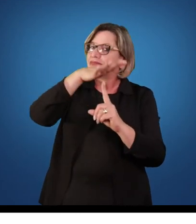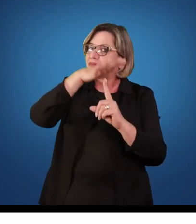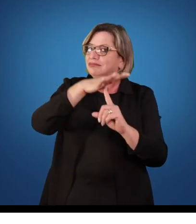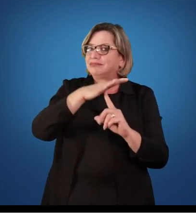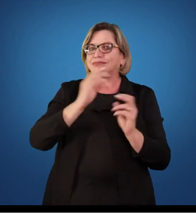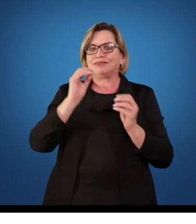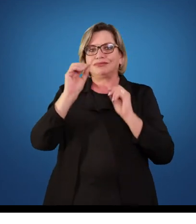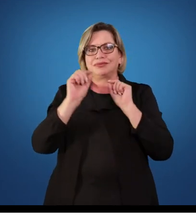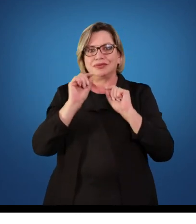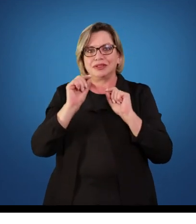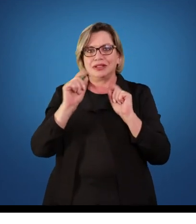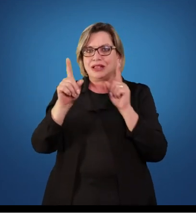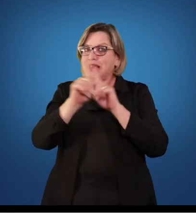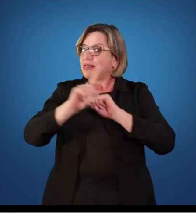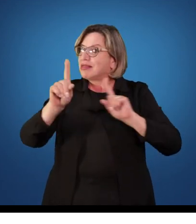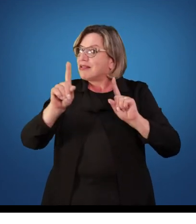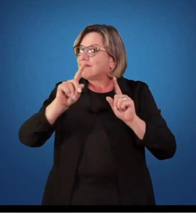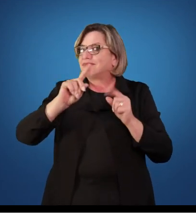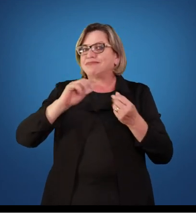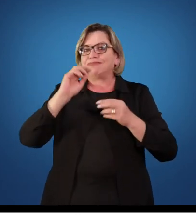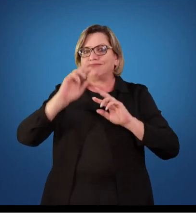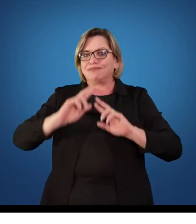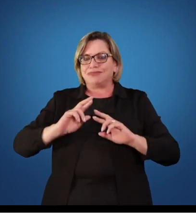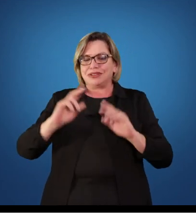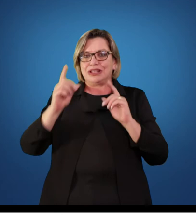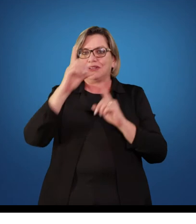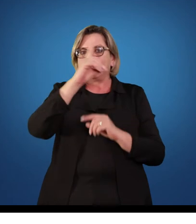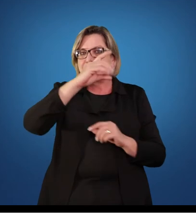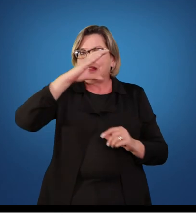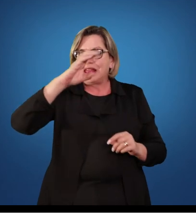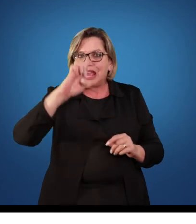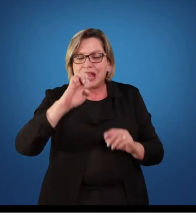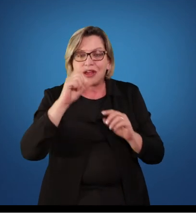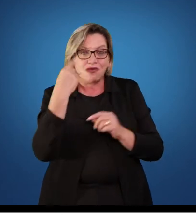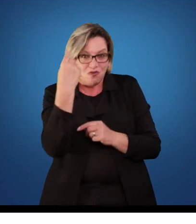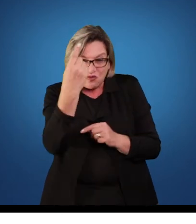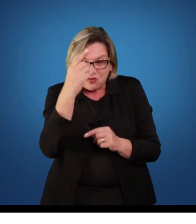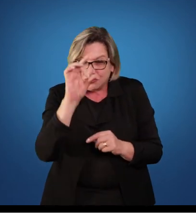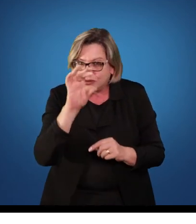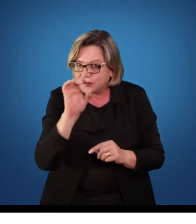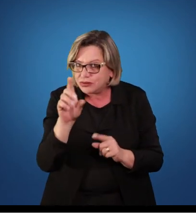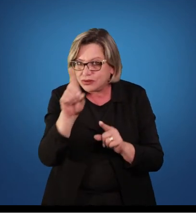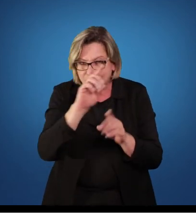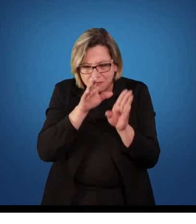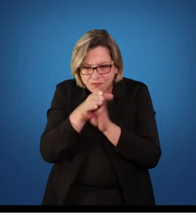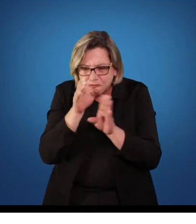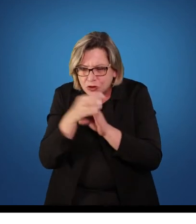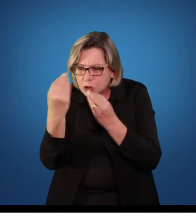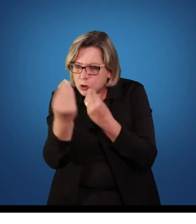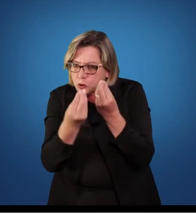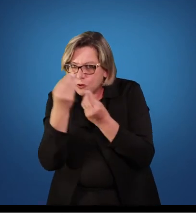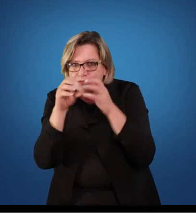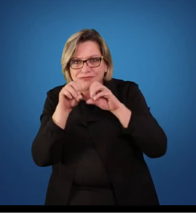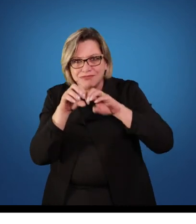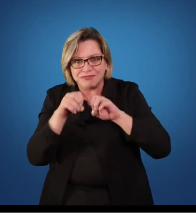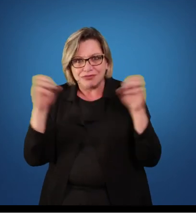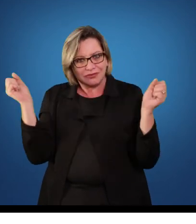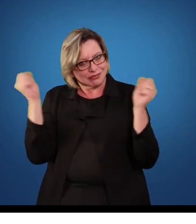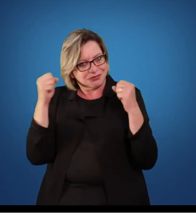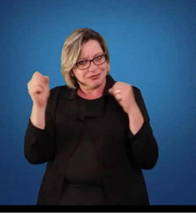Isso não significa que esse documento é o único documento que orienta as práticas. Existem outros documentos.